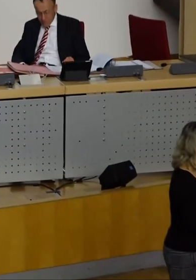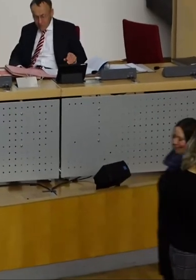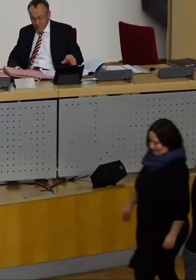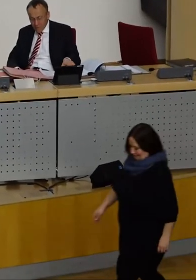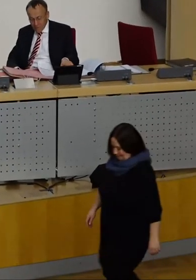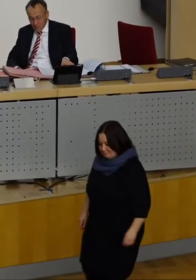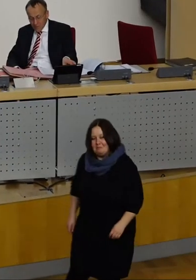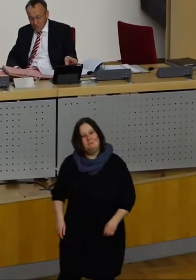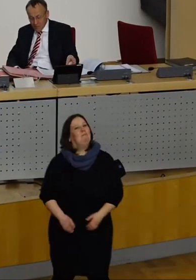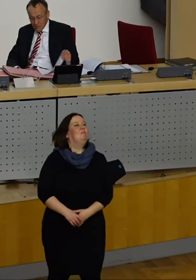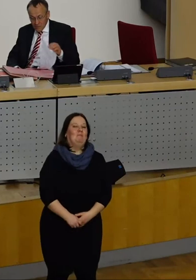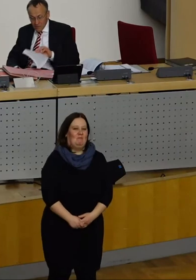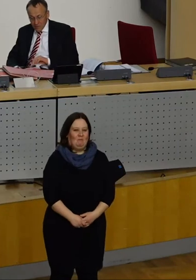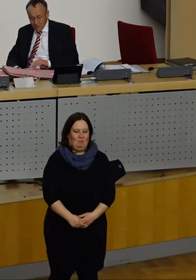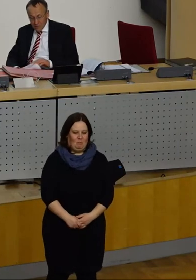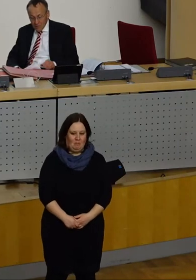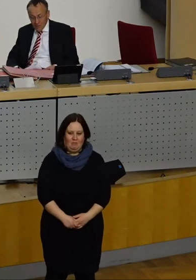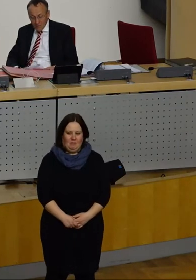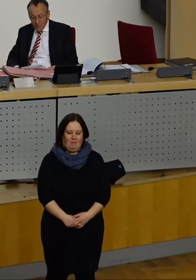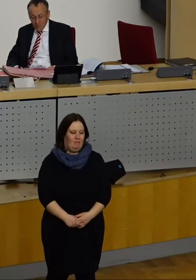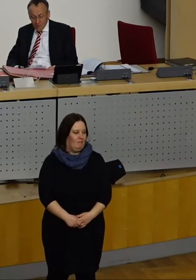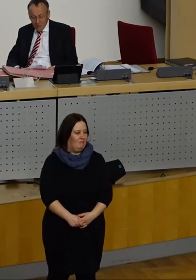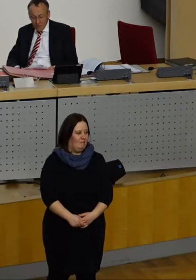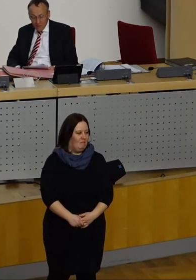Als nächstes die CDU-Fraktion, Herr Dr. Brauns.